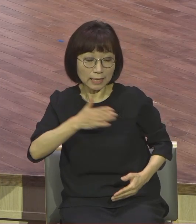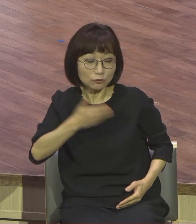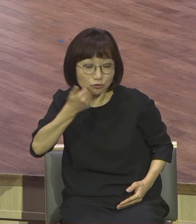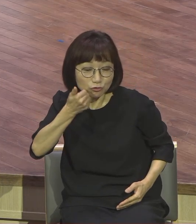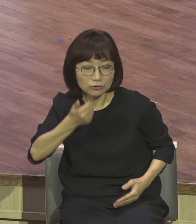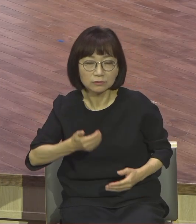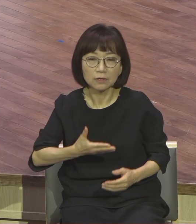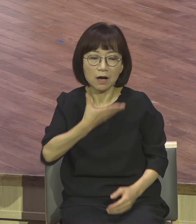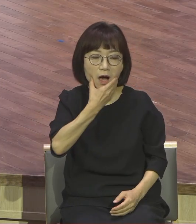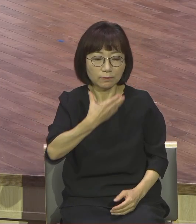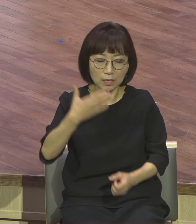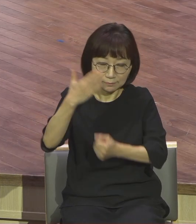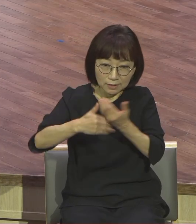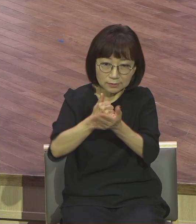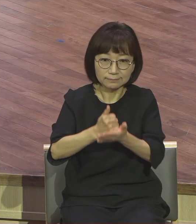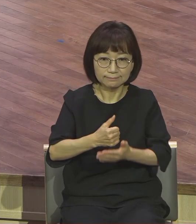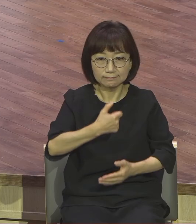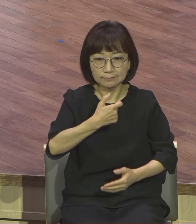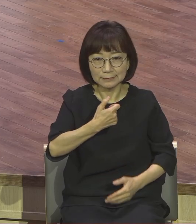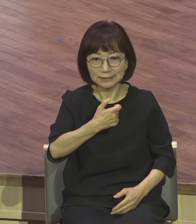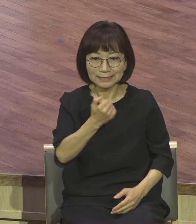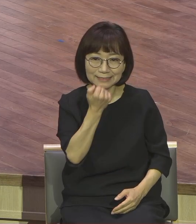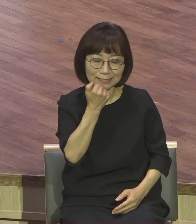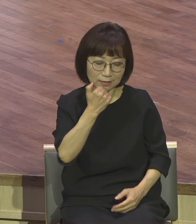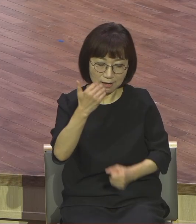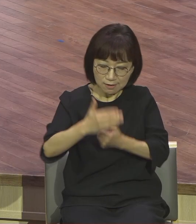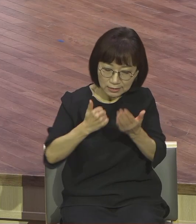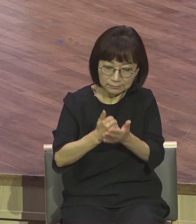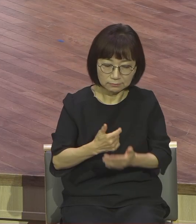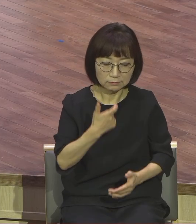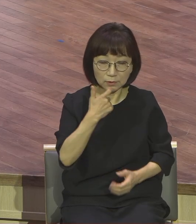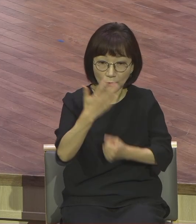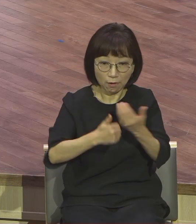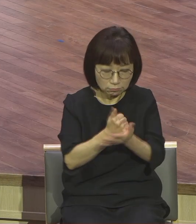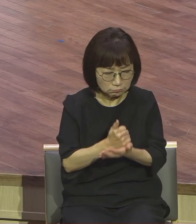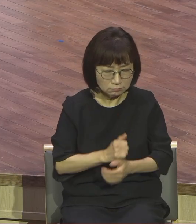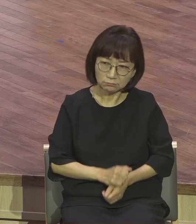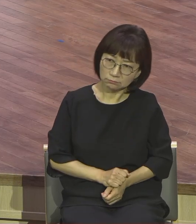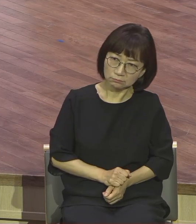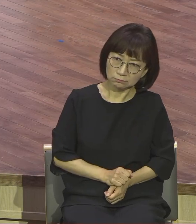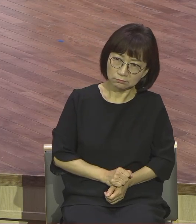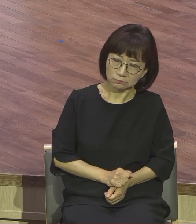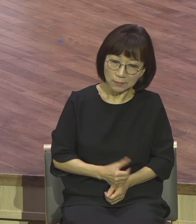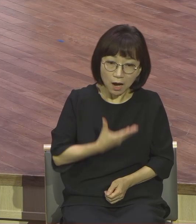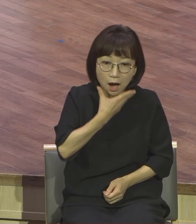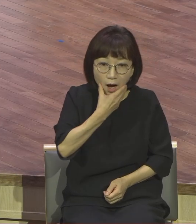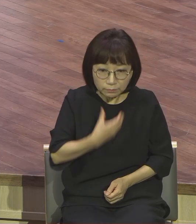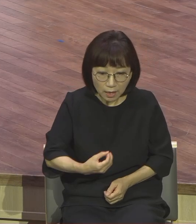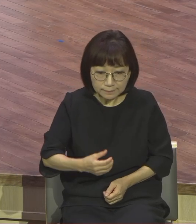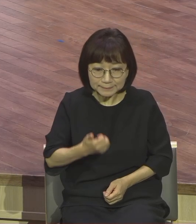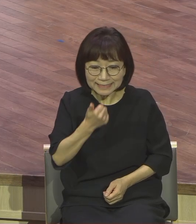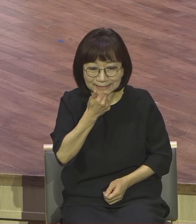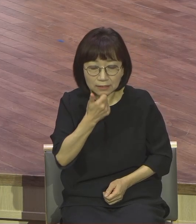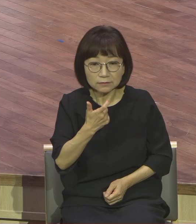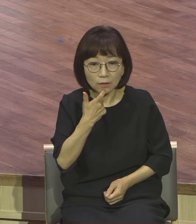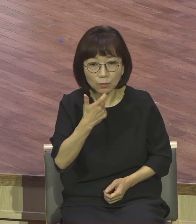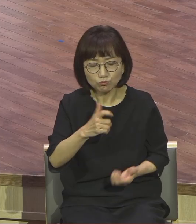아브라함도 죽은 지 오래됐고 이삭도 야곱도 죽은 지가 오래되었어요. 오래되어서 그런데